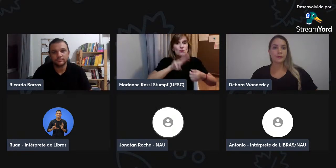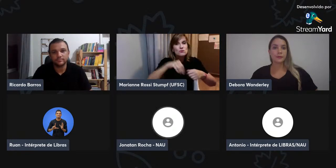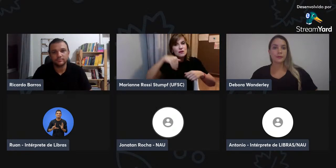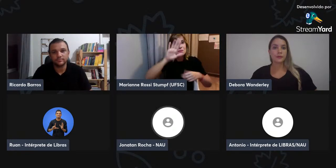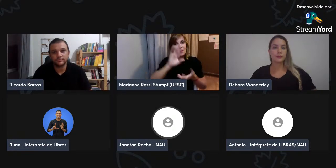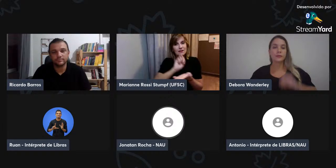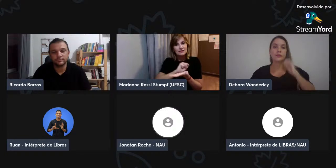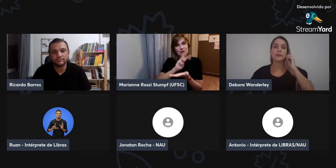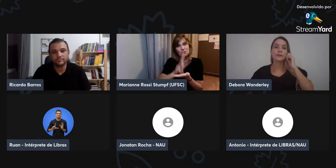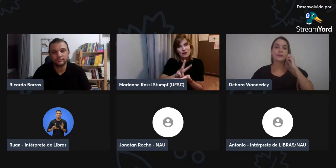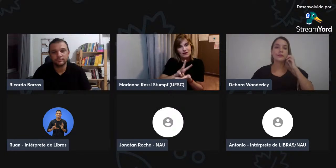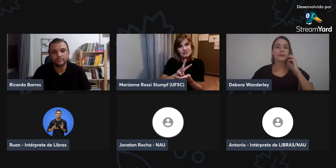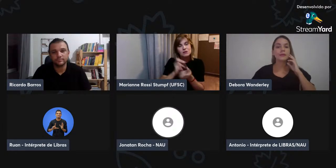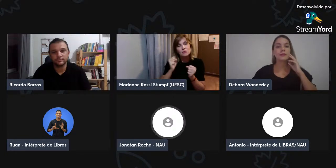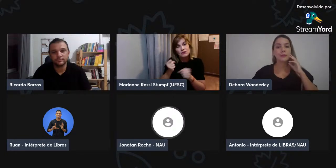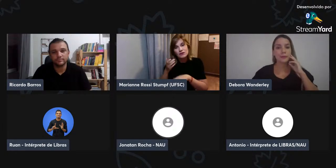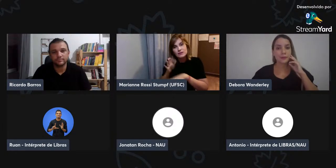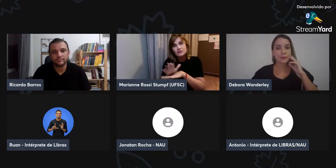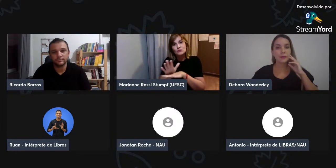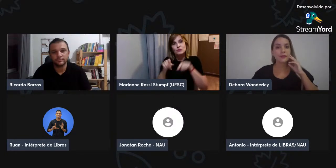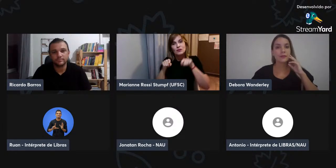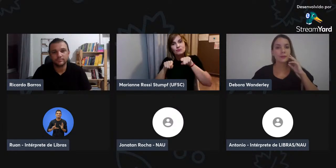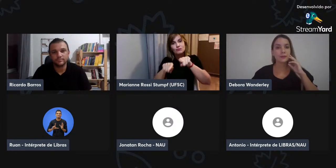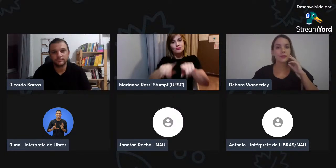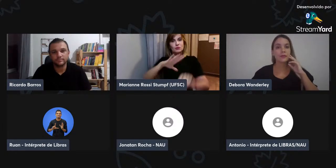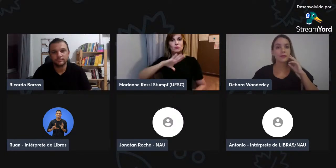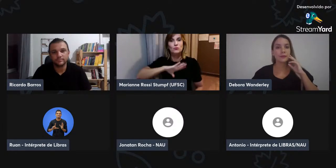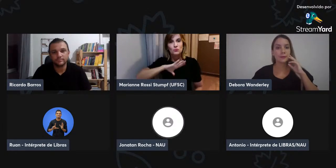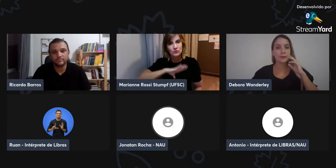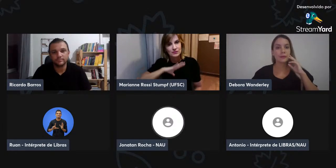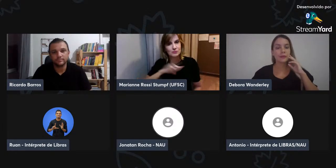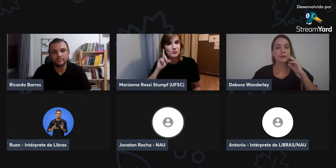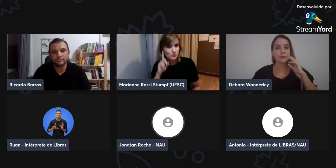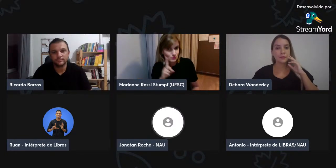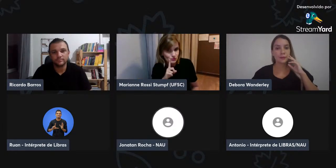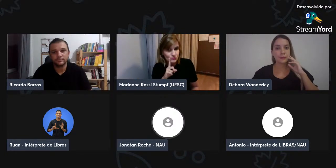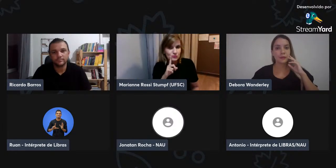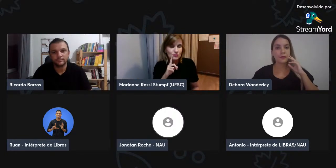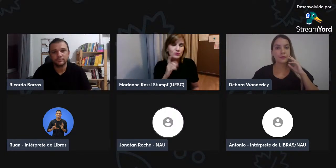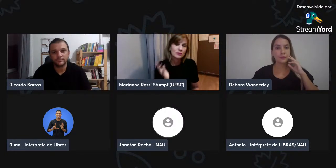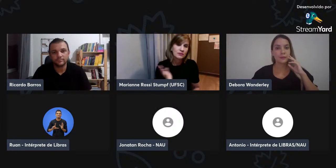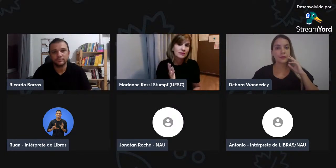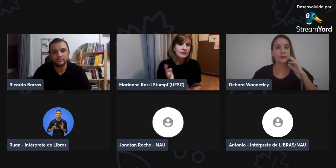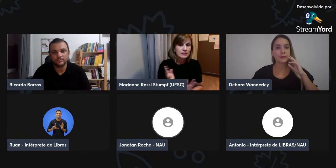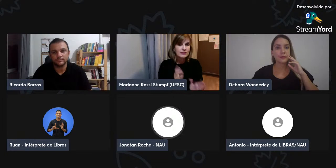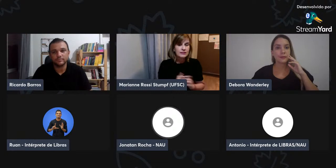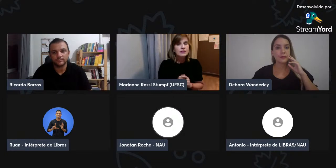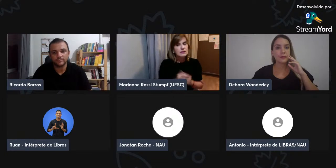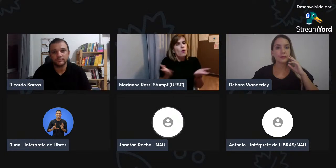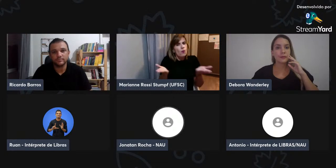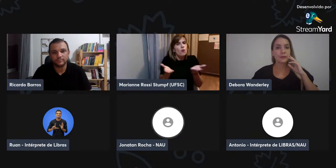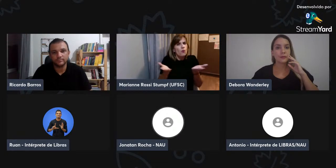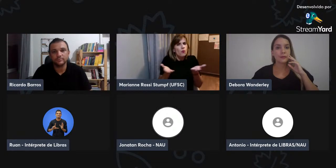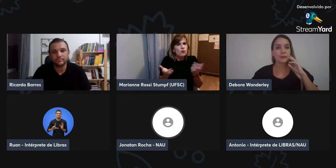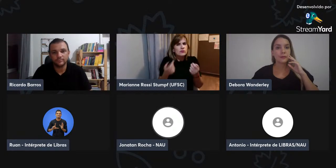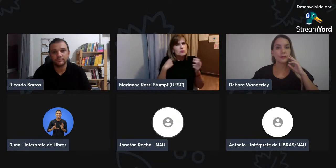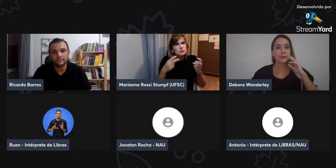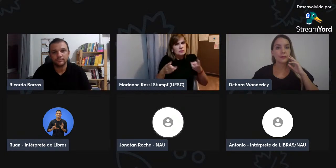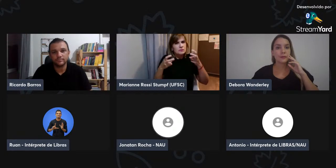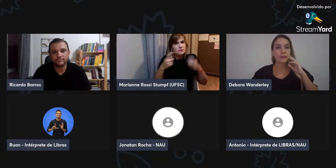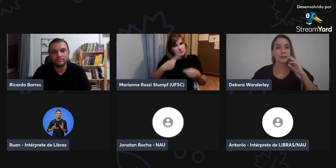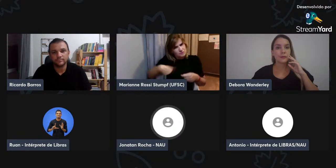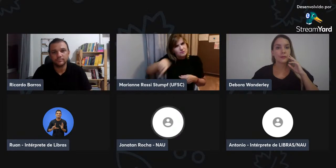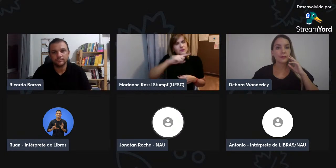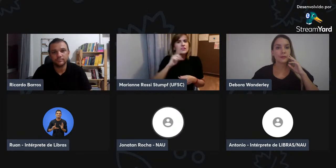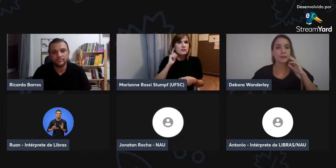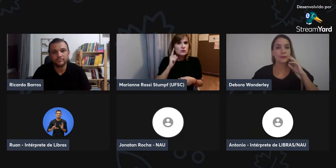importante para o uso, e também ajudar, né, os surdos, em relação ao conhecimento,